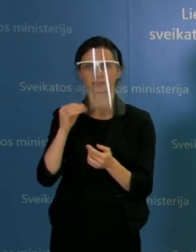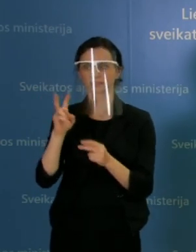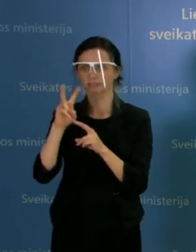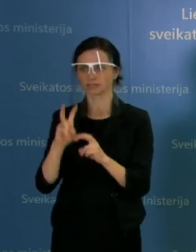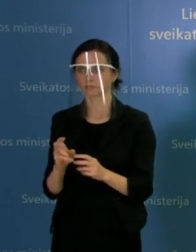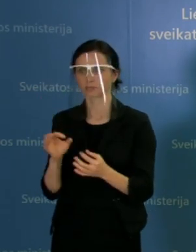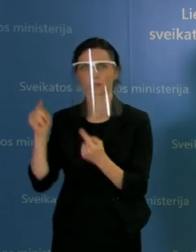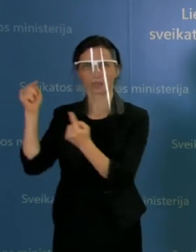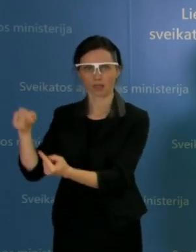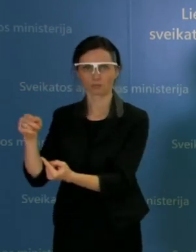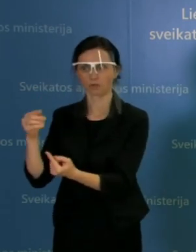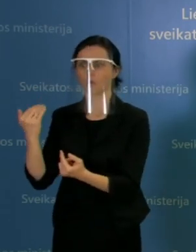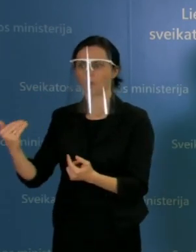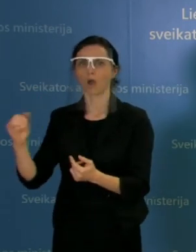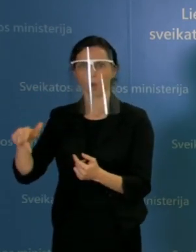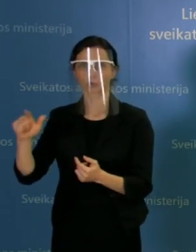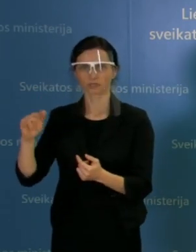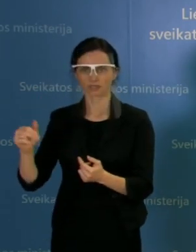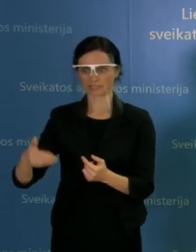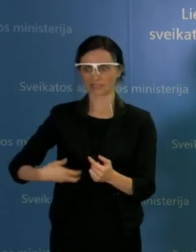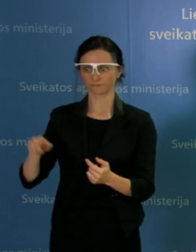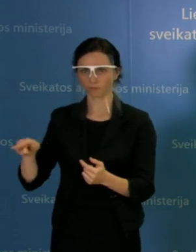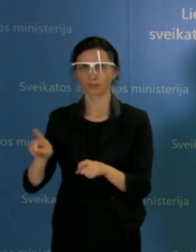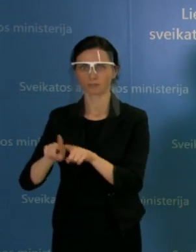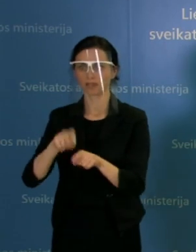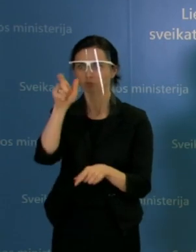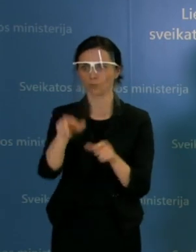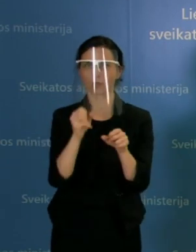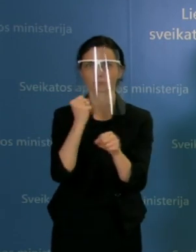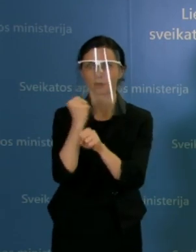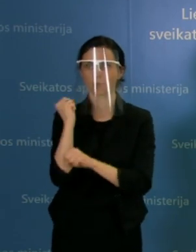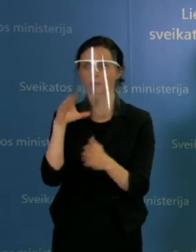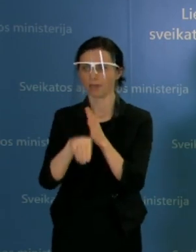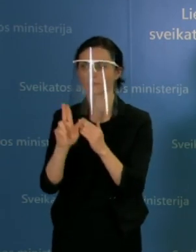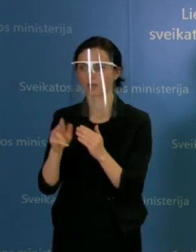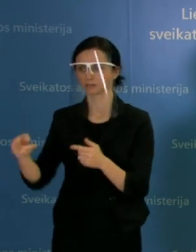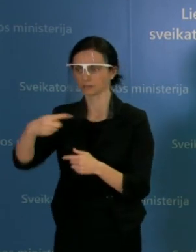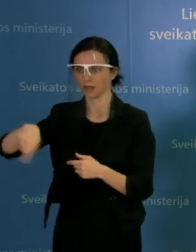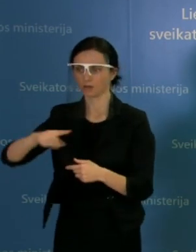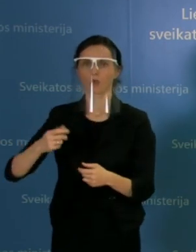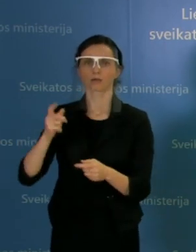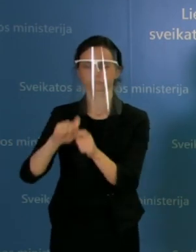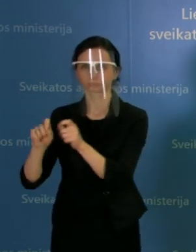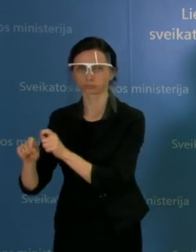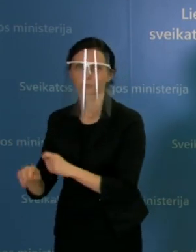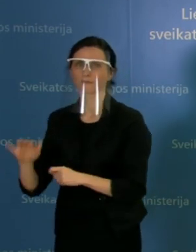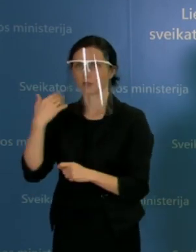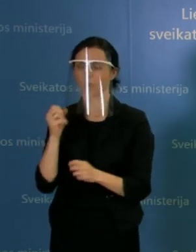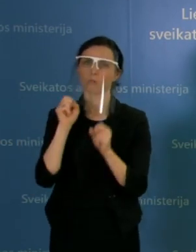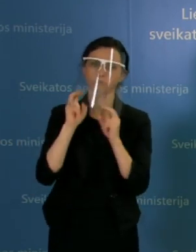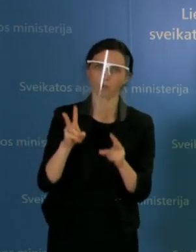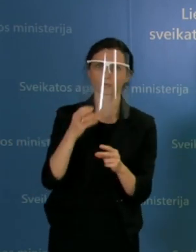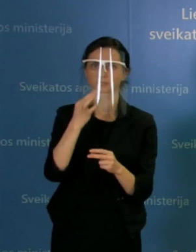Audinėm ir ten užsikrėtusiems žmonėm. Ir tik po šitų tyrimų bus galima pasakyti, ar jis yra pavojingas, ar ne, kas nuo ko